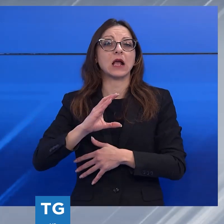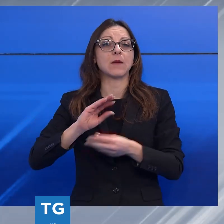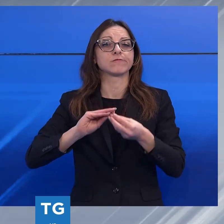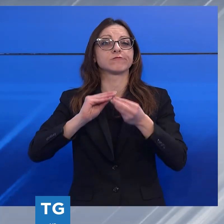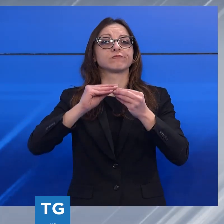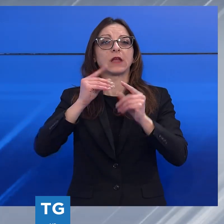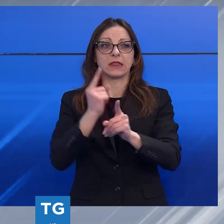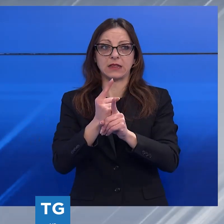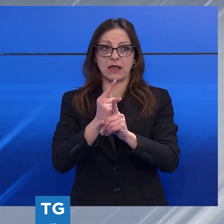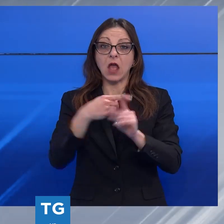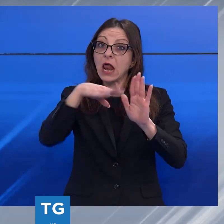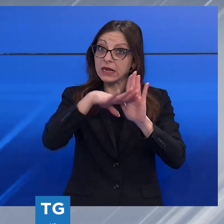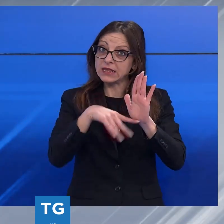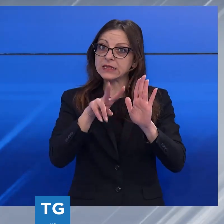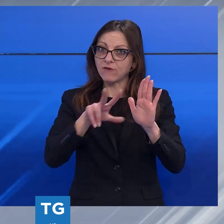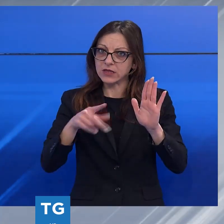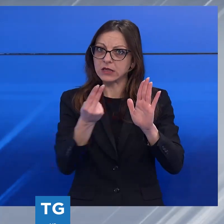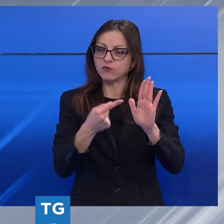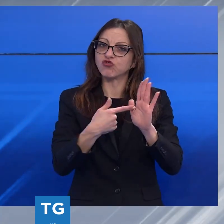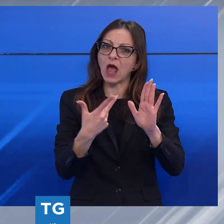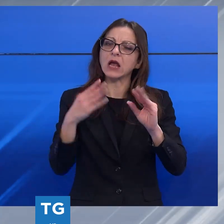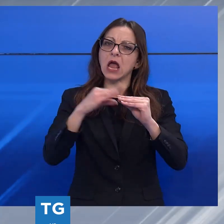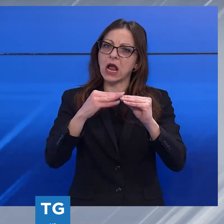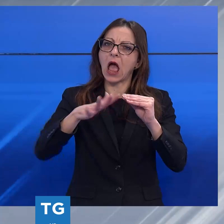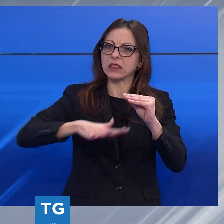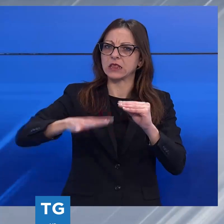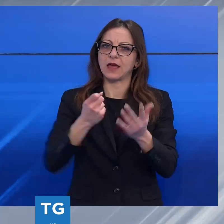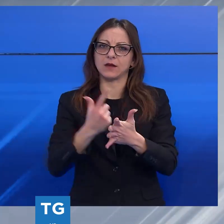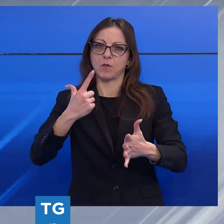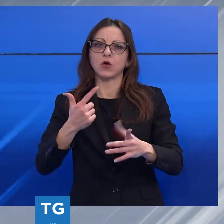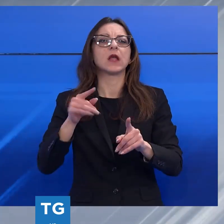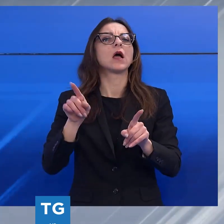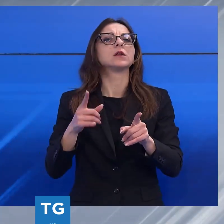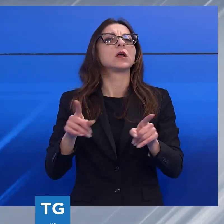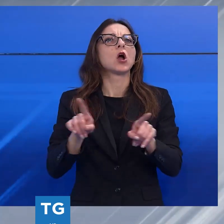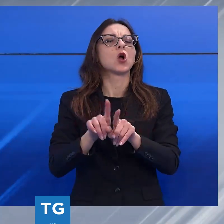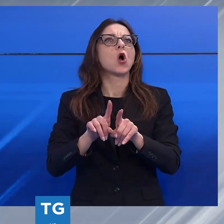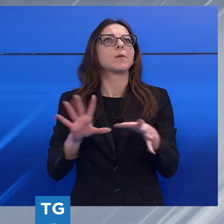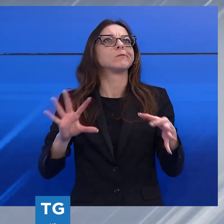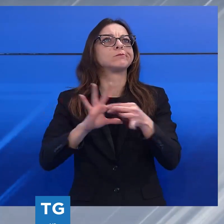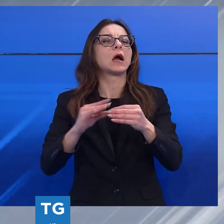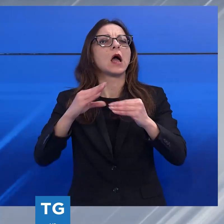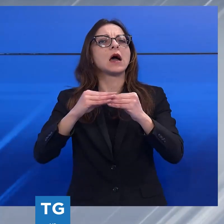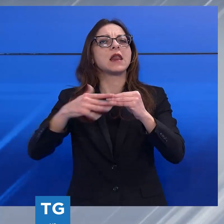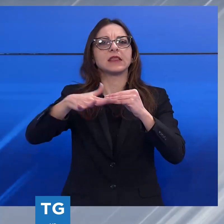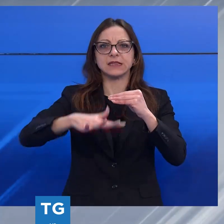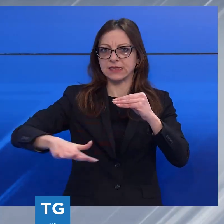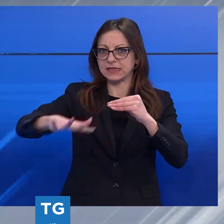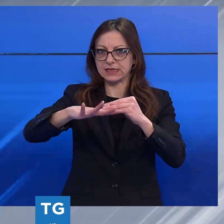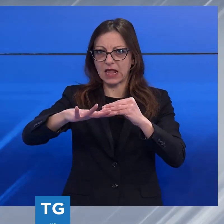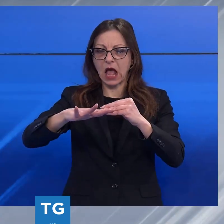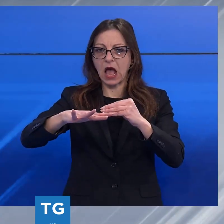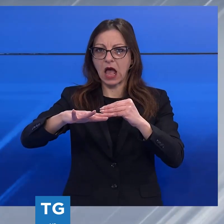Scorrendo la lista incontriamo anche cantieri di grande interesse, come quello destinato al restauro e rifunzionalizzazione di una parte dello